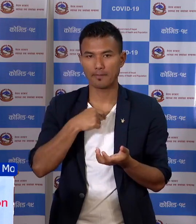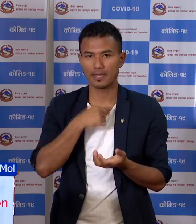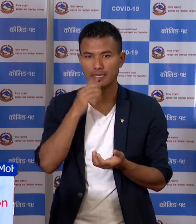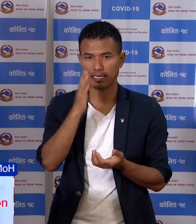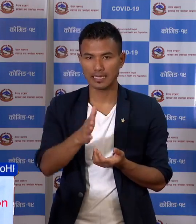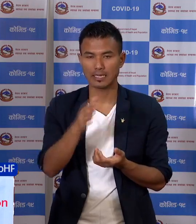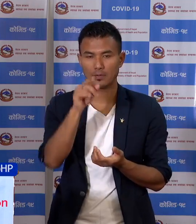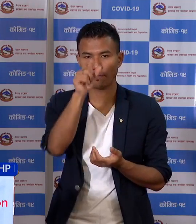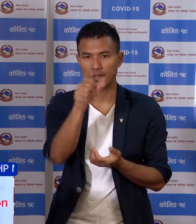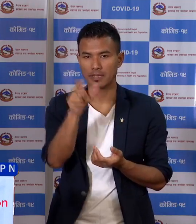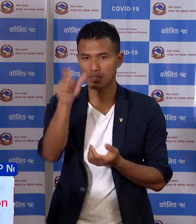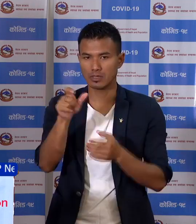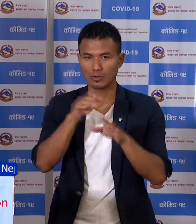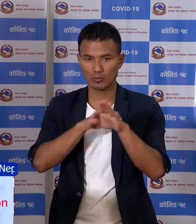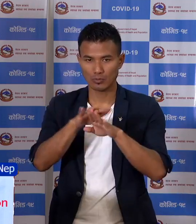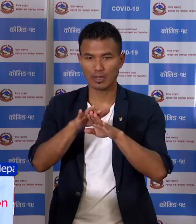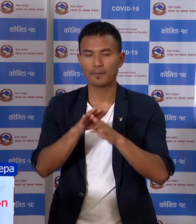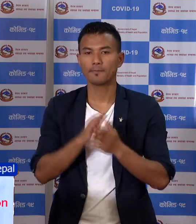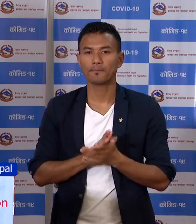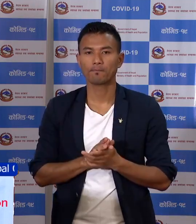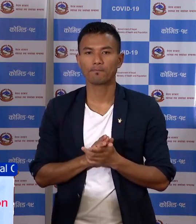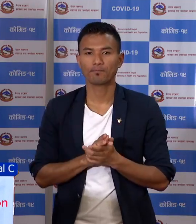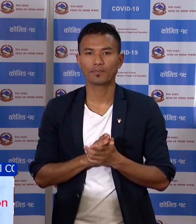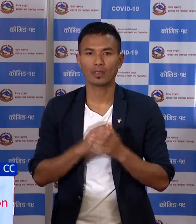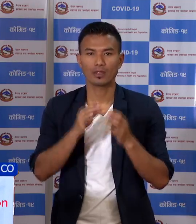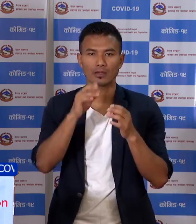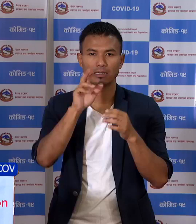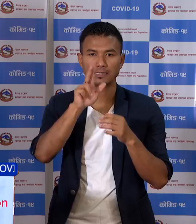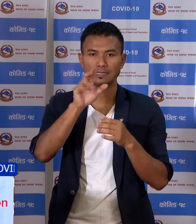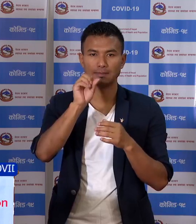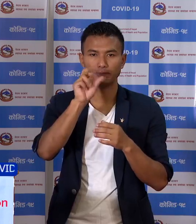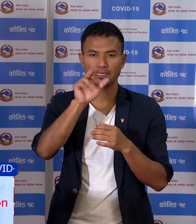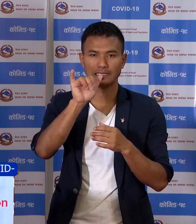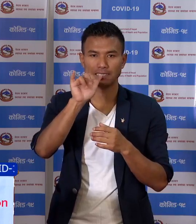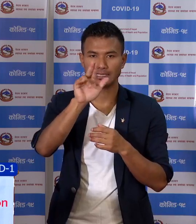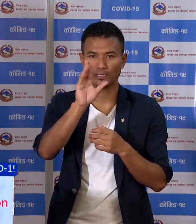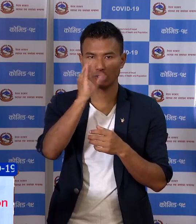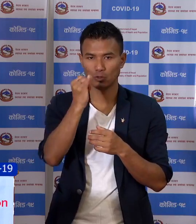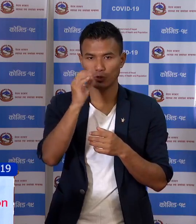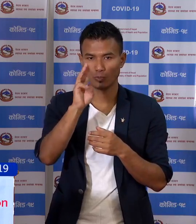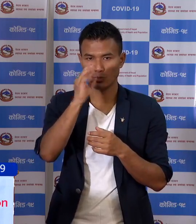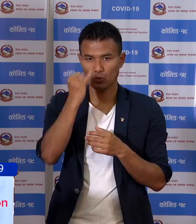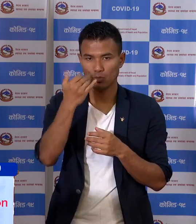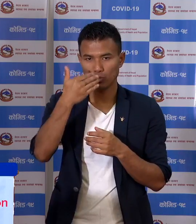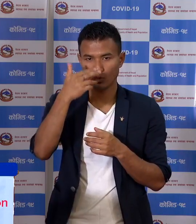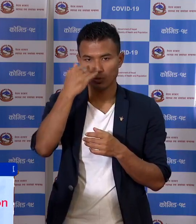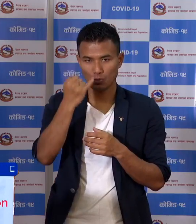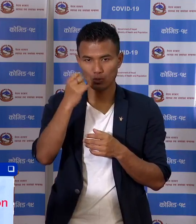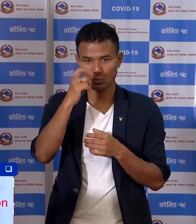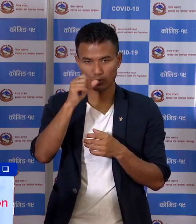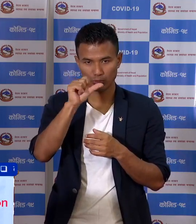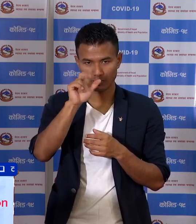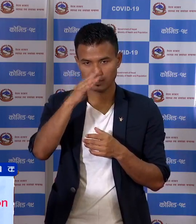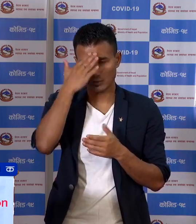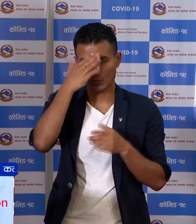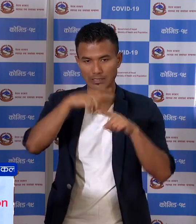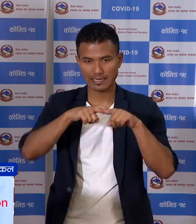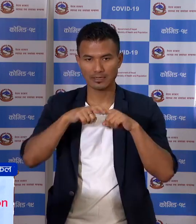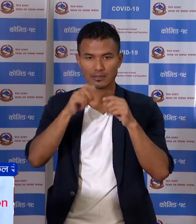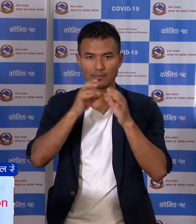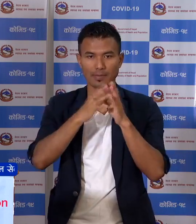इब्यक्तियरू लाई इपिडियो मिलोजी तथा रोगनेंतन महासाखा मारफत कंट्रेक्ट्रेसिंको काम हरू